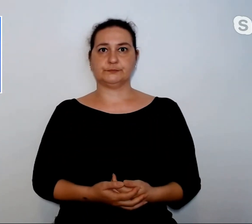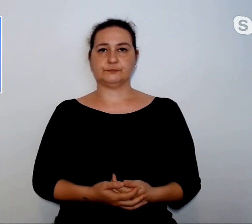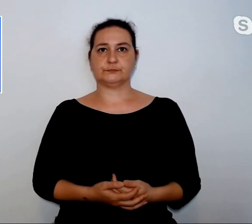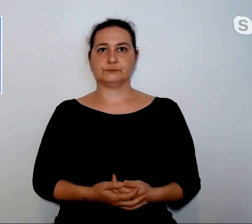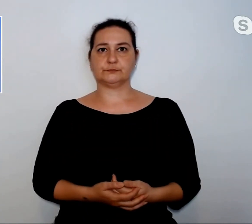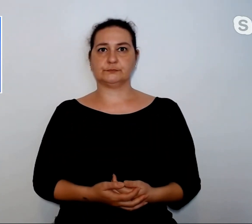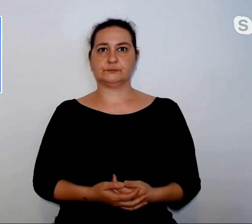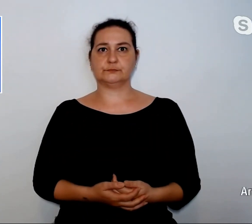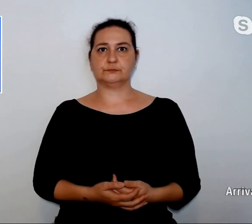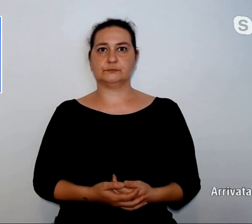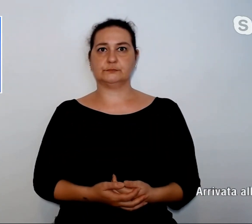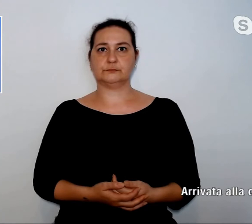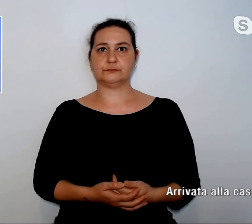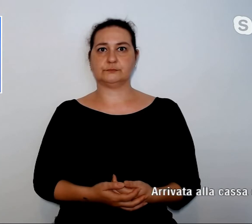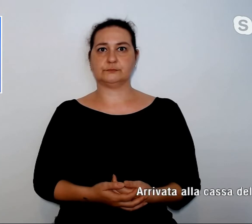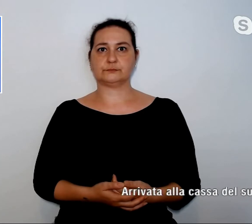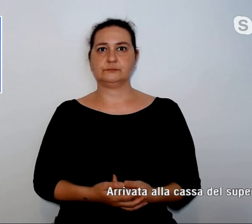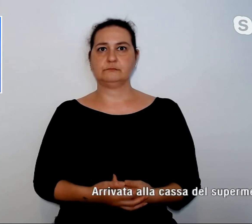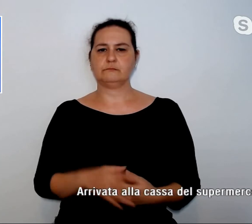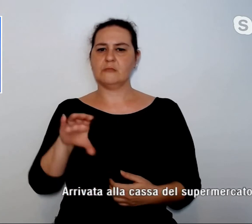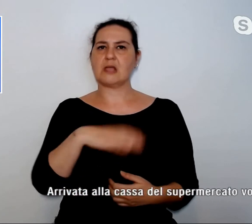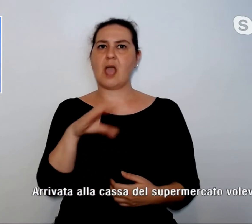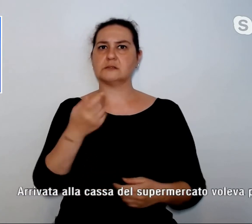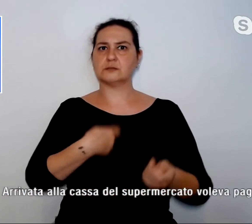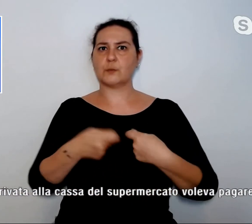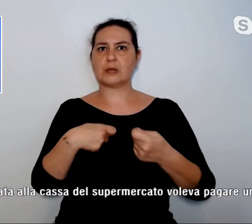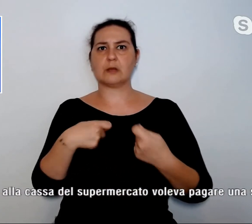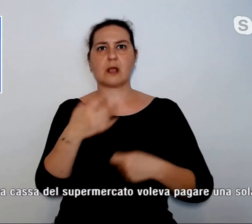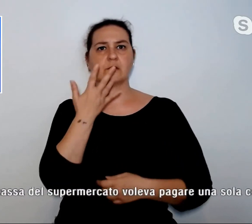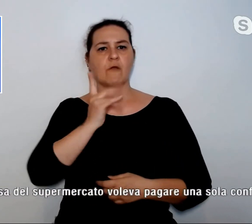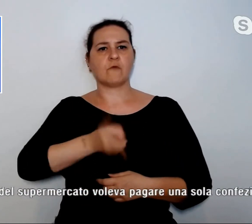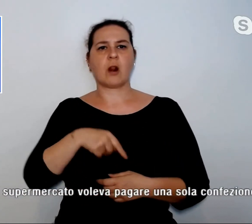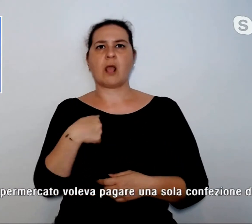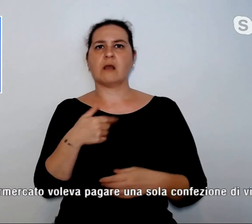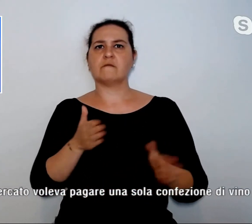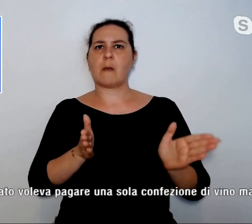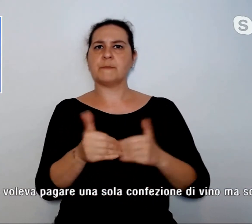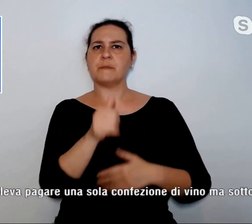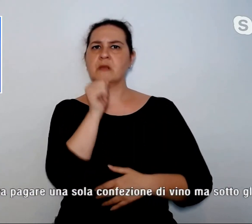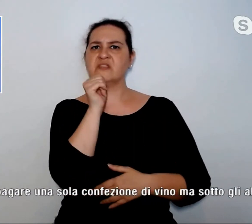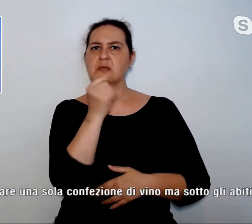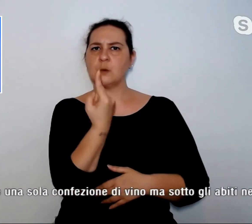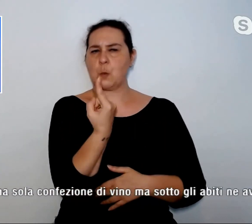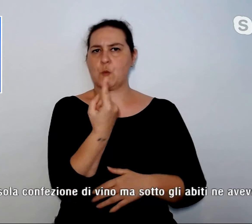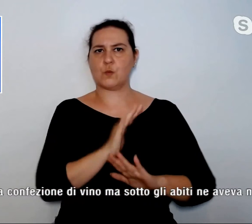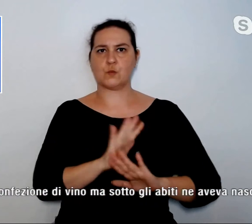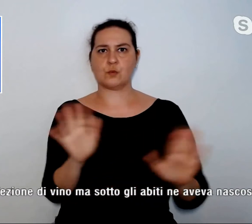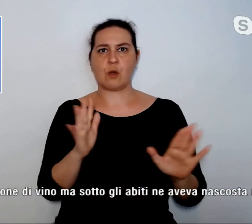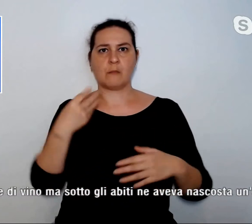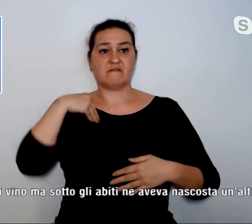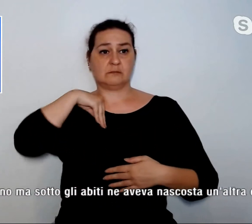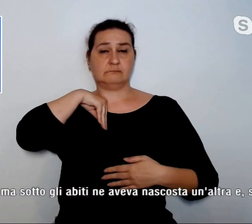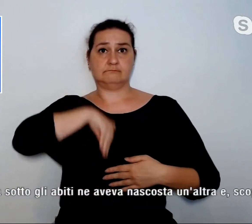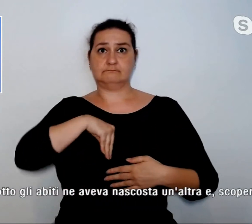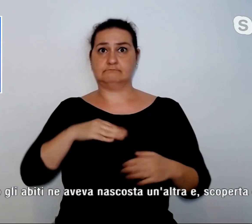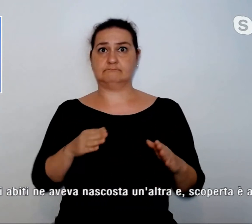Arrivata alla cassa del supermercato voleva pagare una sola confezione di vino ma sotto gli abiti ne aveva nascosta